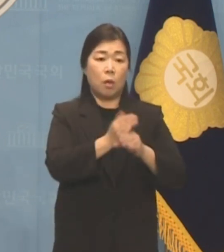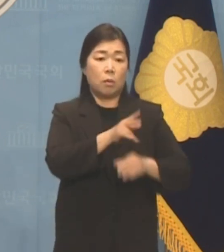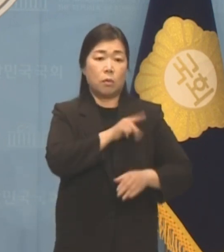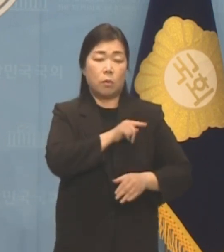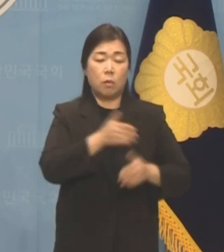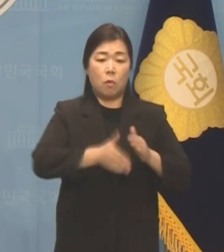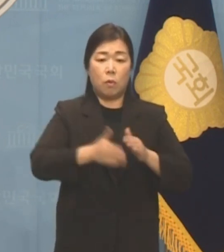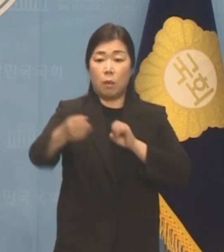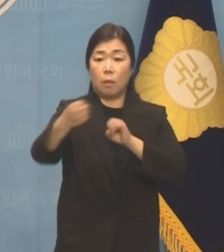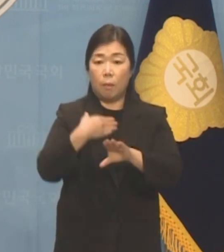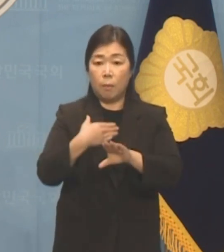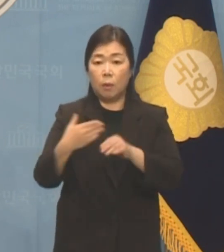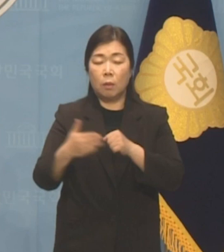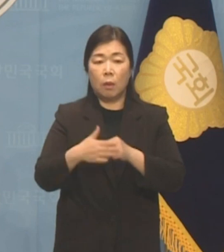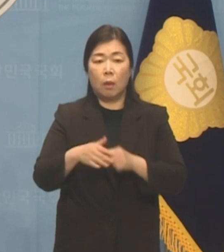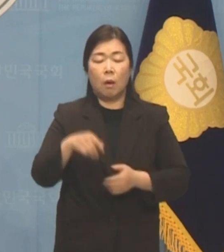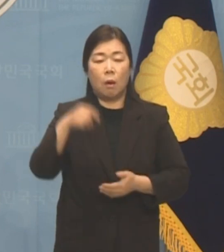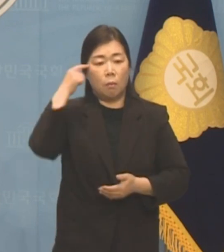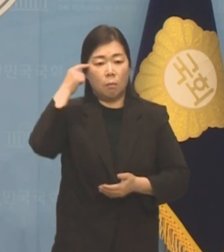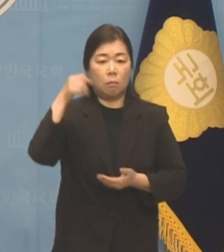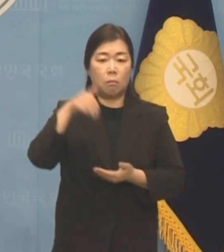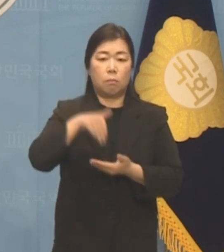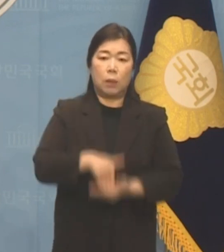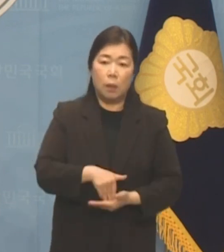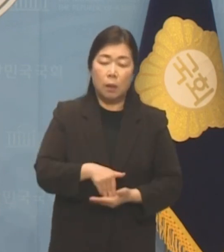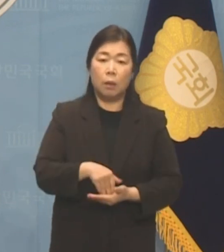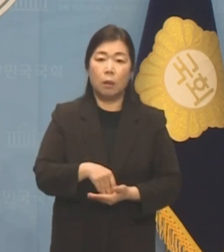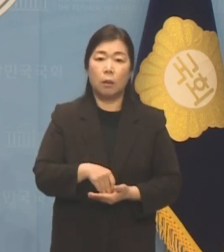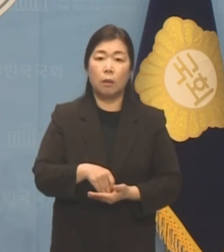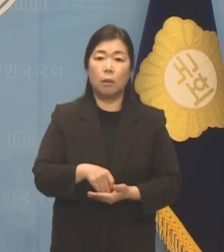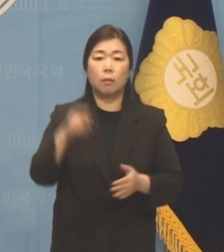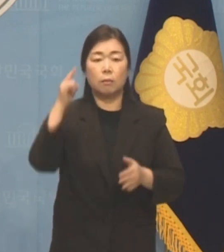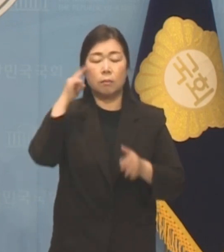공개적인 답변이어서 무겁게 듣지 않을 수 없었습니다.